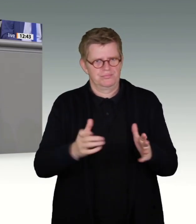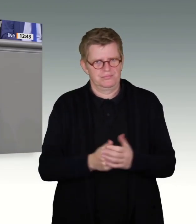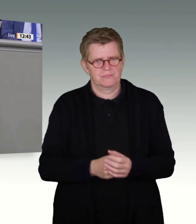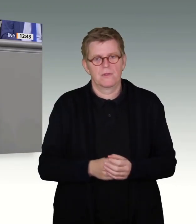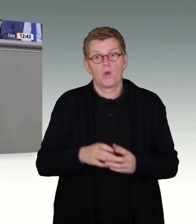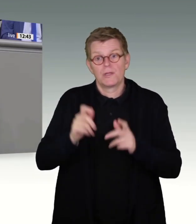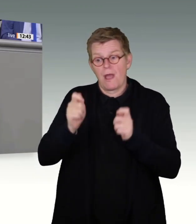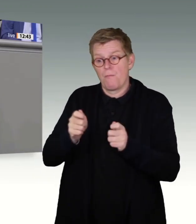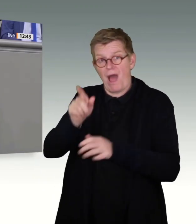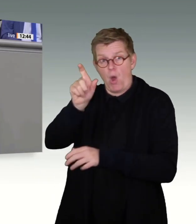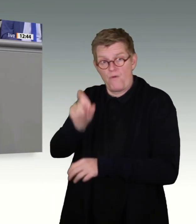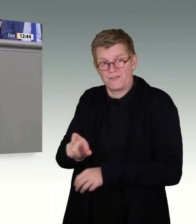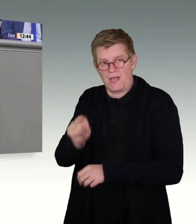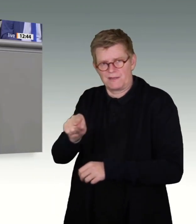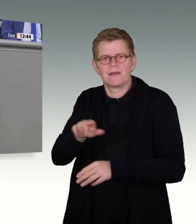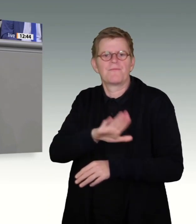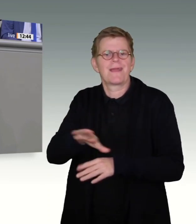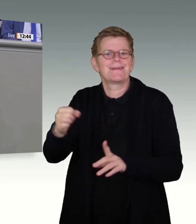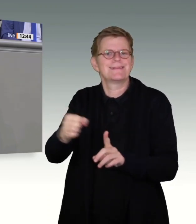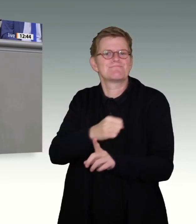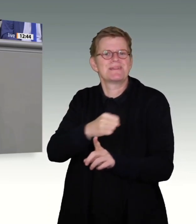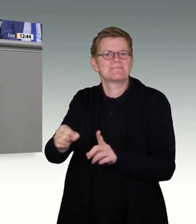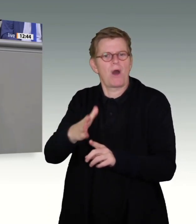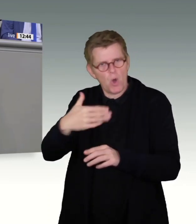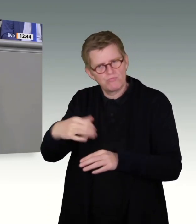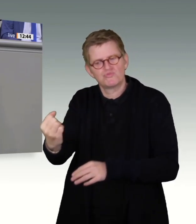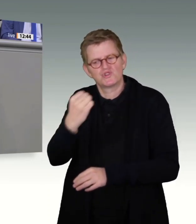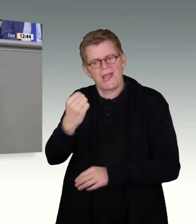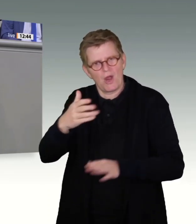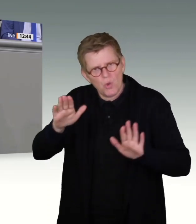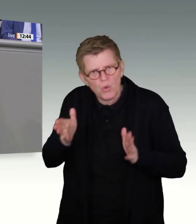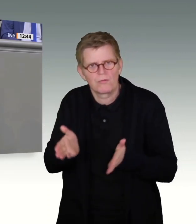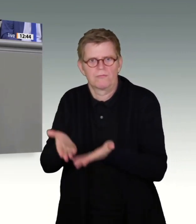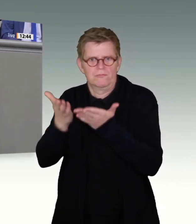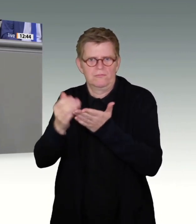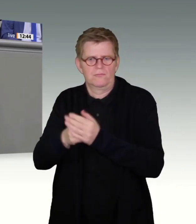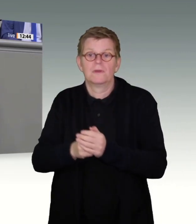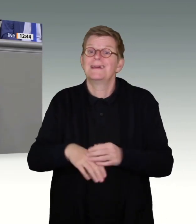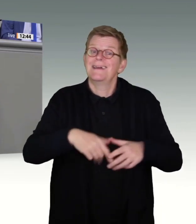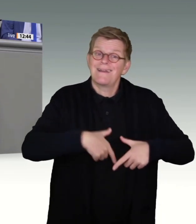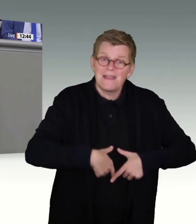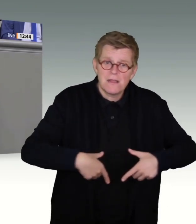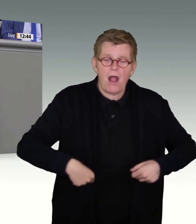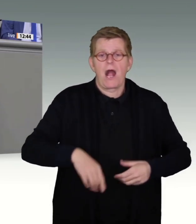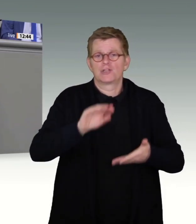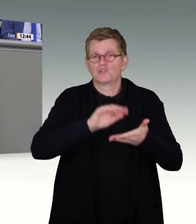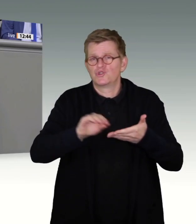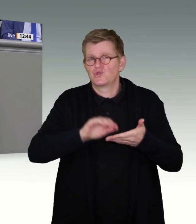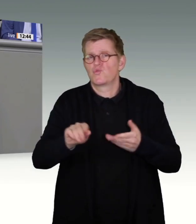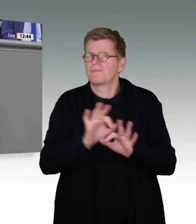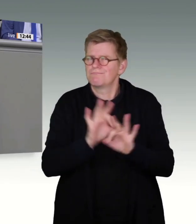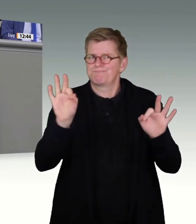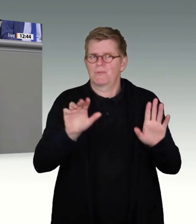Kindermissbrauch, bessere Schutzkonzepte in Kitas und Schulen. Und insgesamt müssen wir